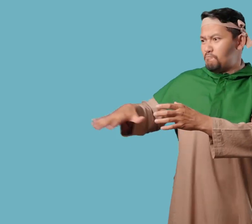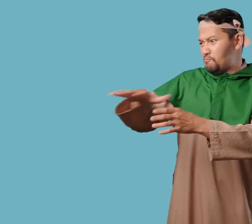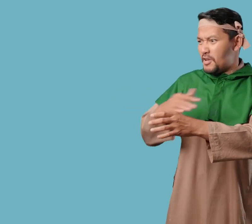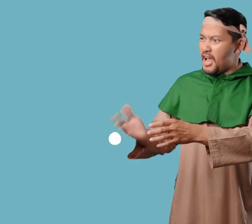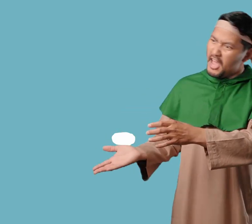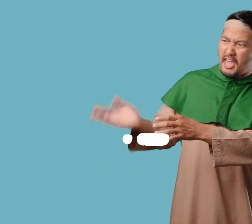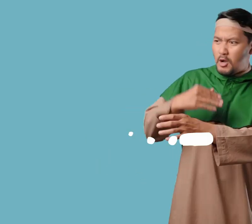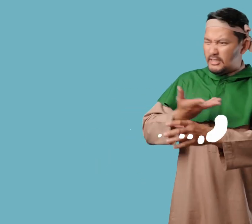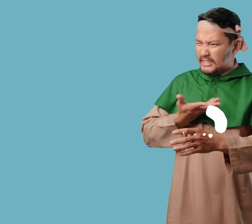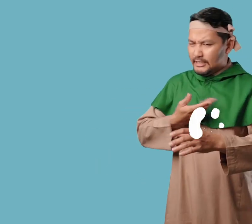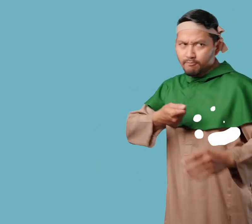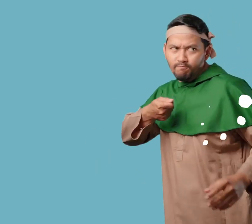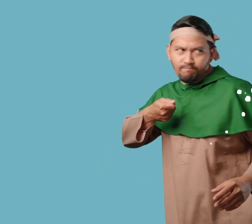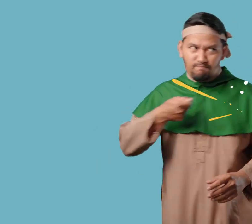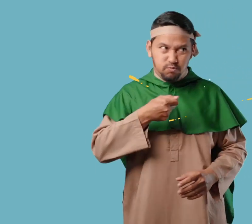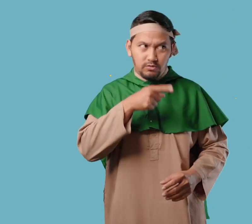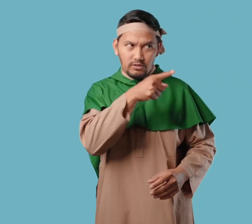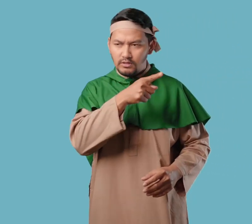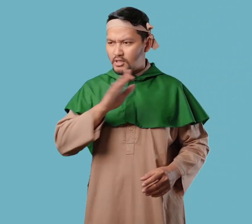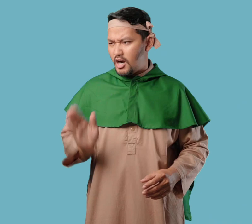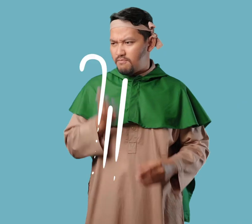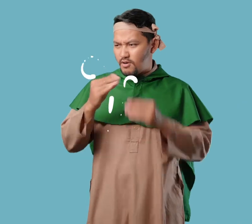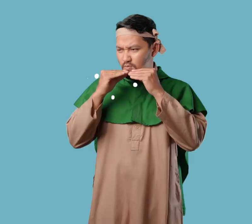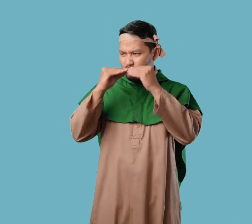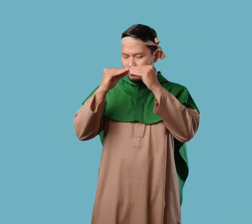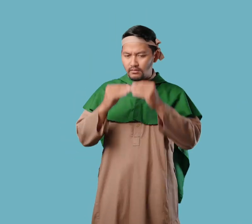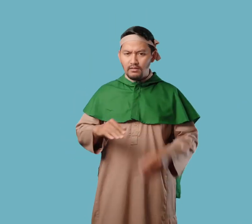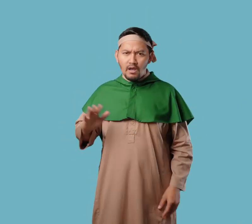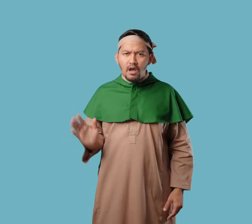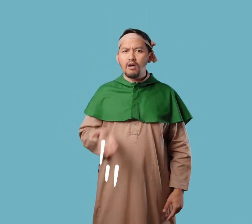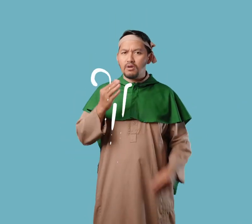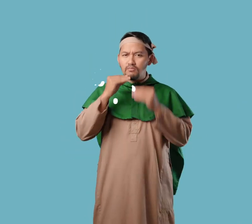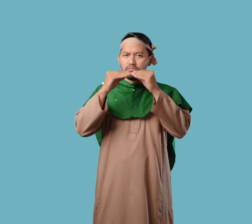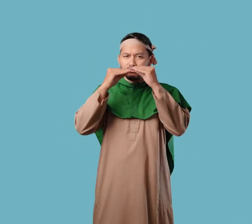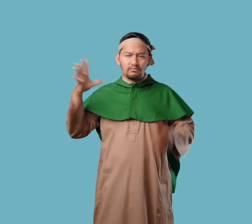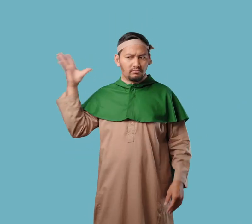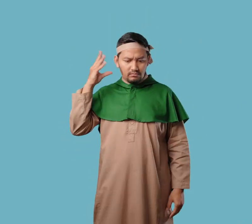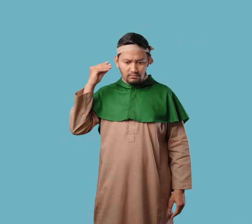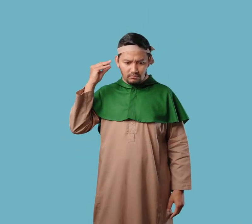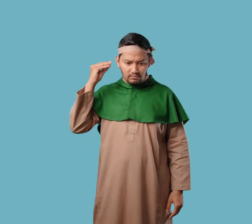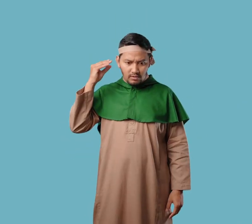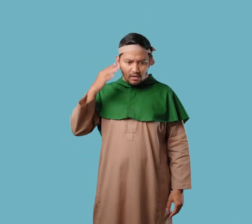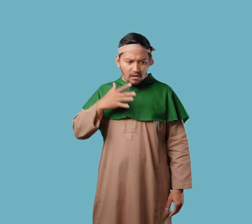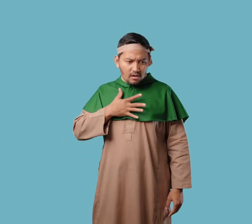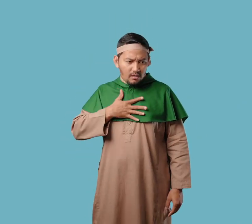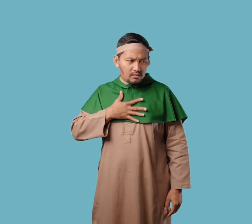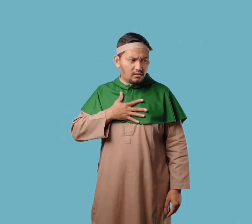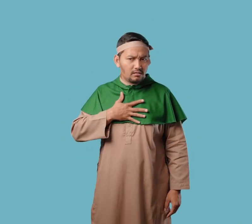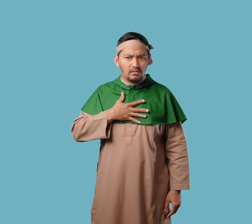turun temurung Sehingga mereka berencana untuk membunuh Nabi Muhammad Lalu Nabi Muhammad mendapat bisikan